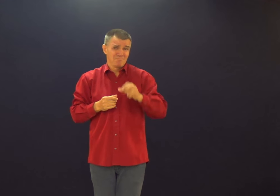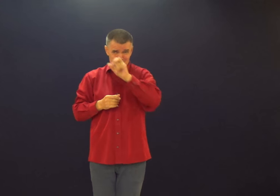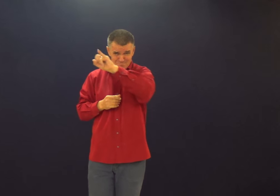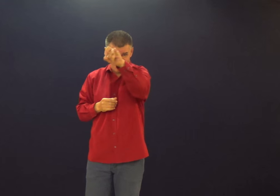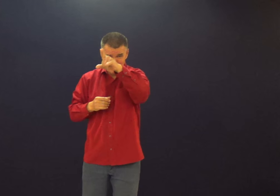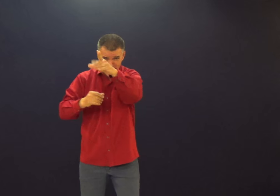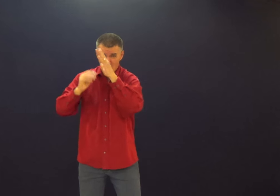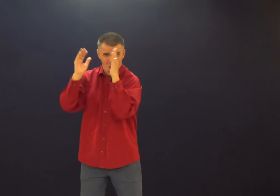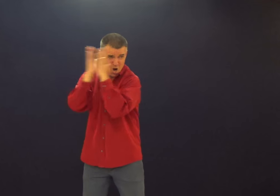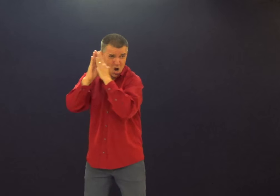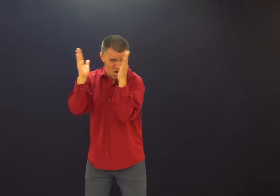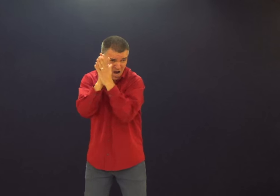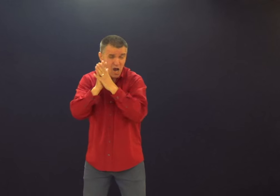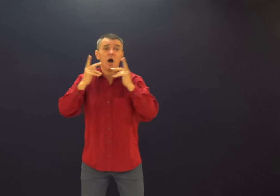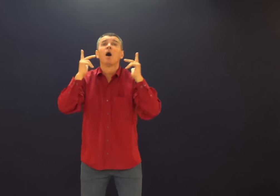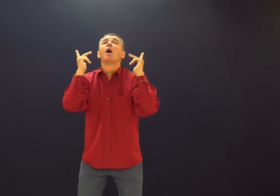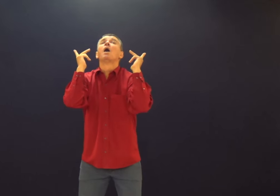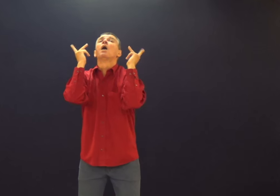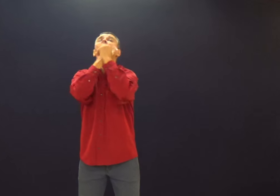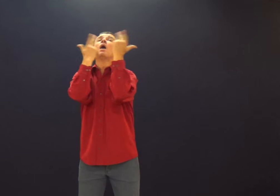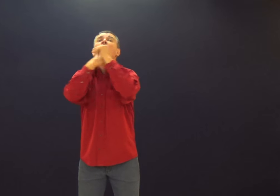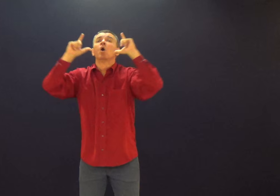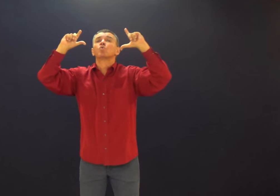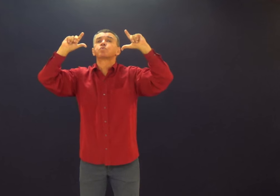orar. se você ora e